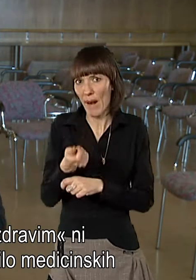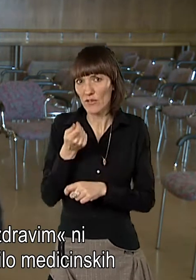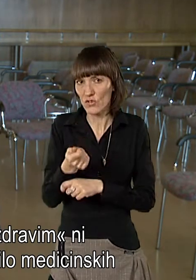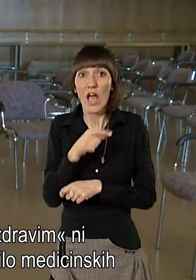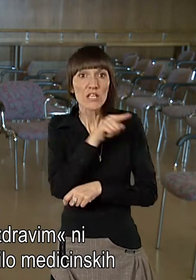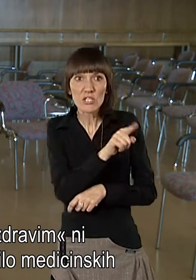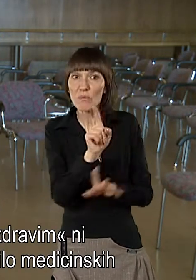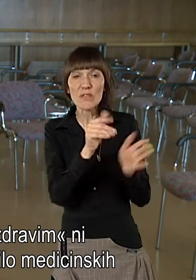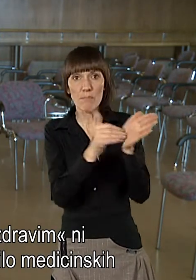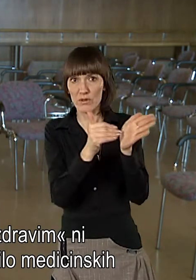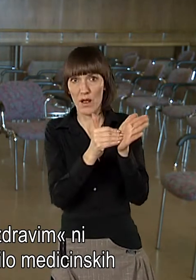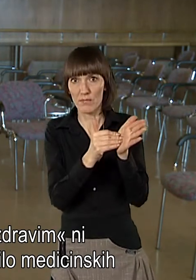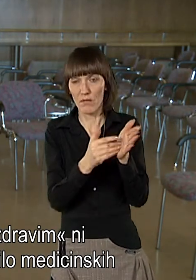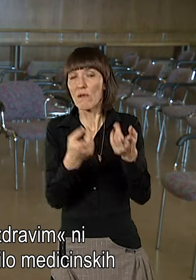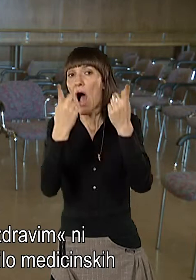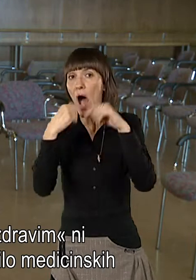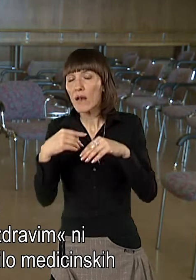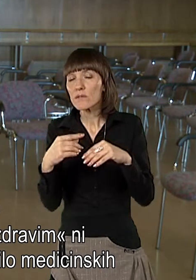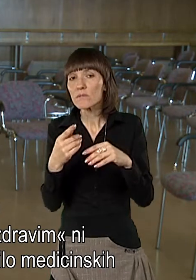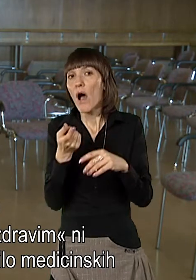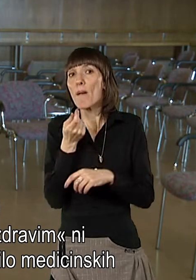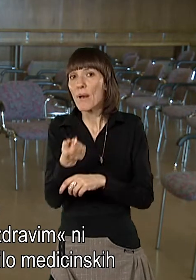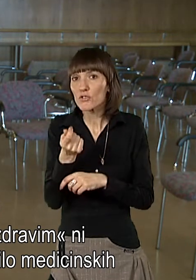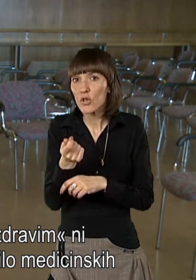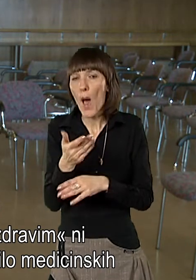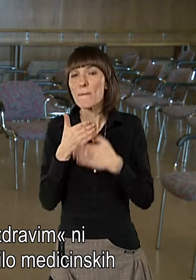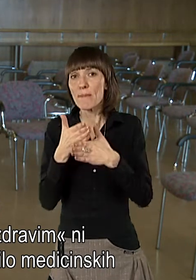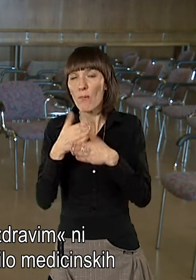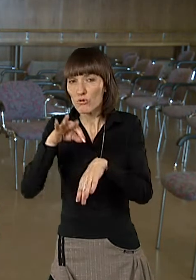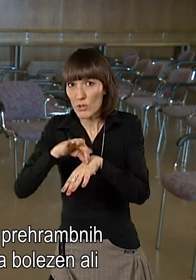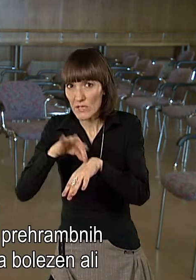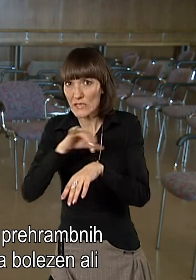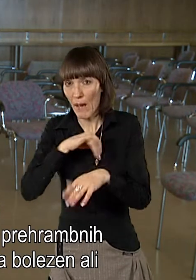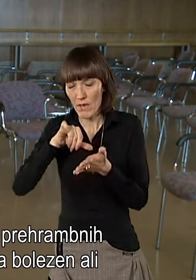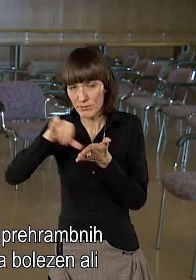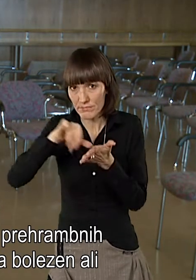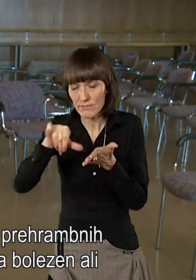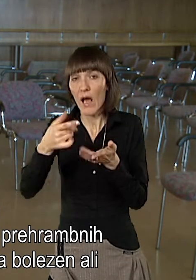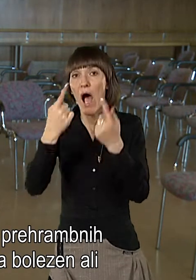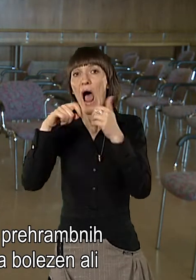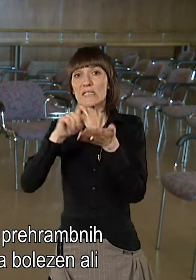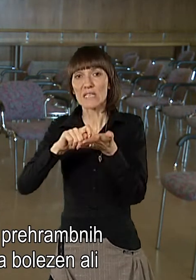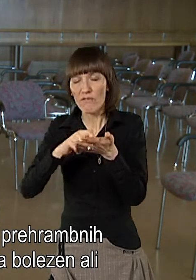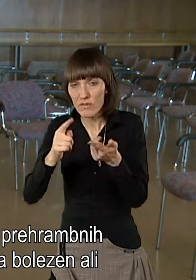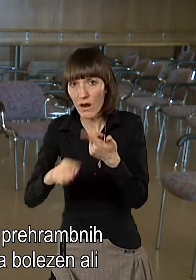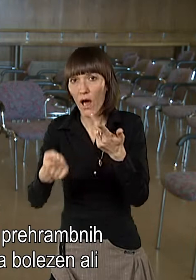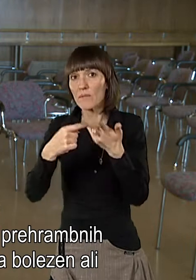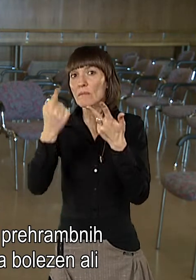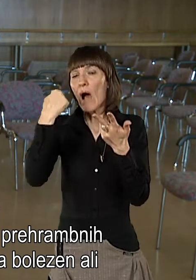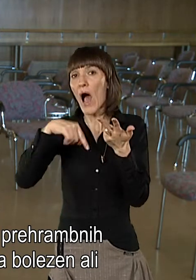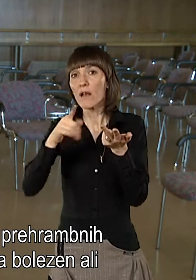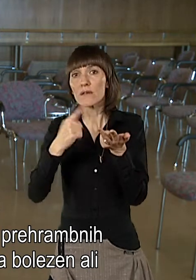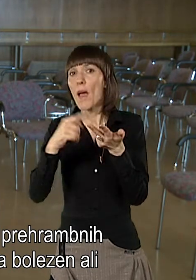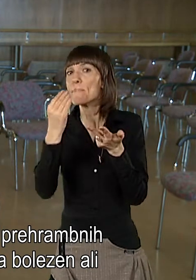narekovaju zdravim ni potrebno. Pa naj bo doplačilo pri pomočku medicinskih, pa naj bo raznih zdravil, pa naj bo